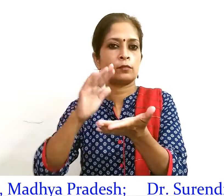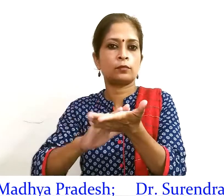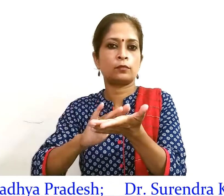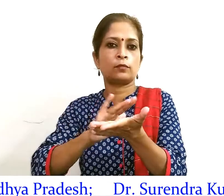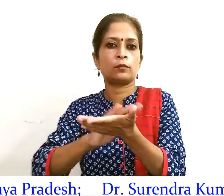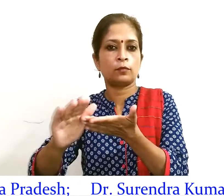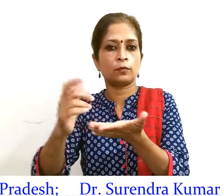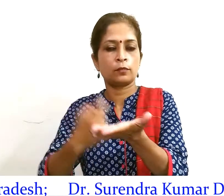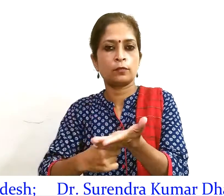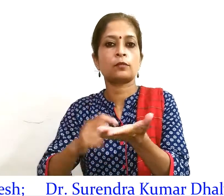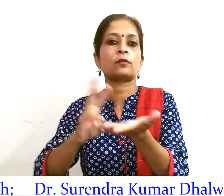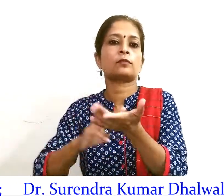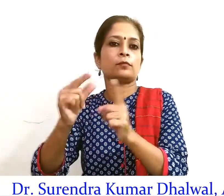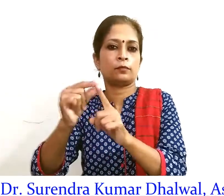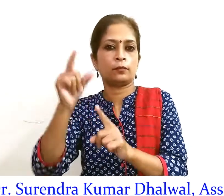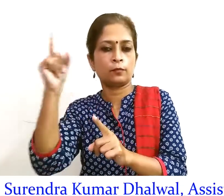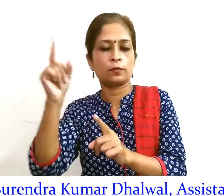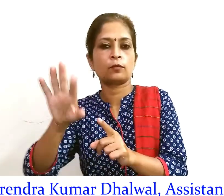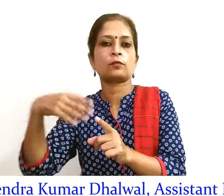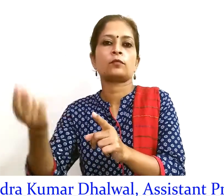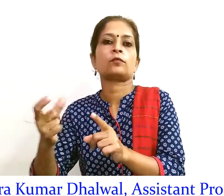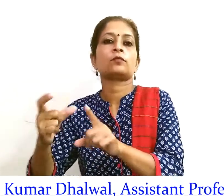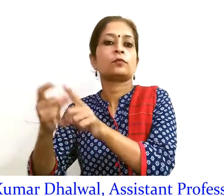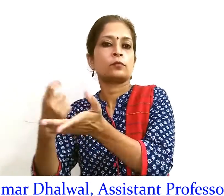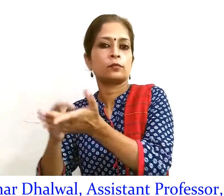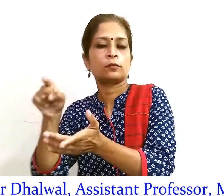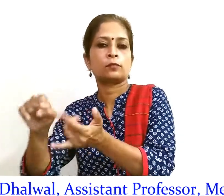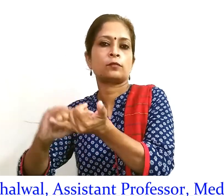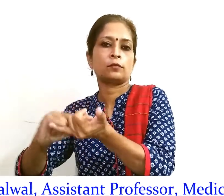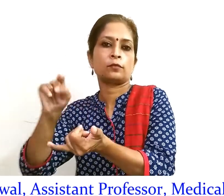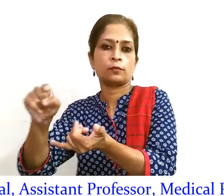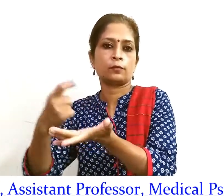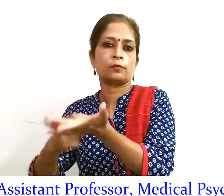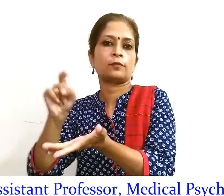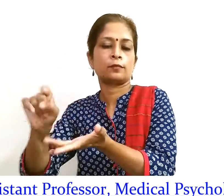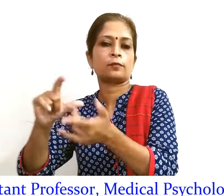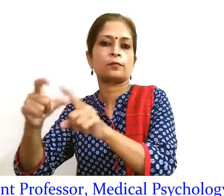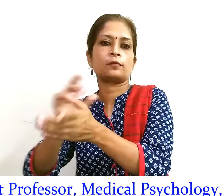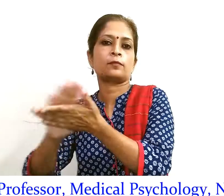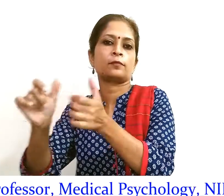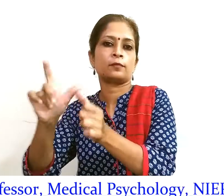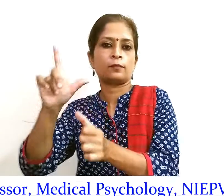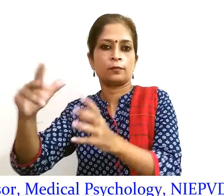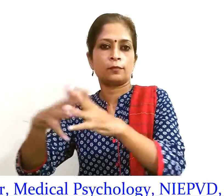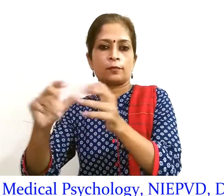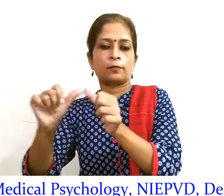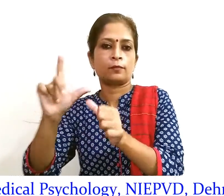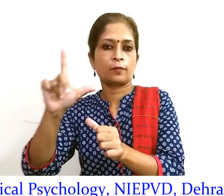सिहोर मध्यप्रदेश डॉक्टर सुरेंदर कुमार ढारवाल सहायक प्राध्यापक चिकित्सा मनोविज्ञान